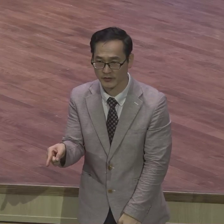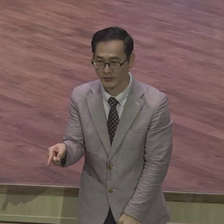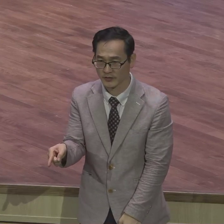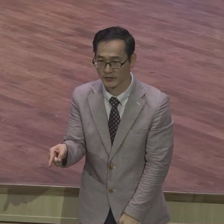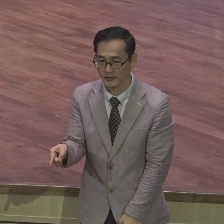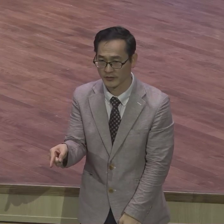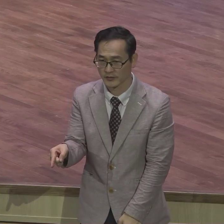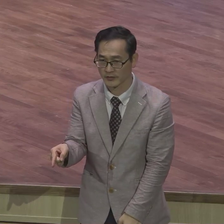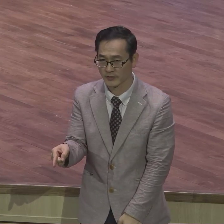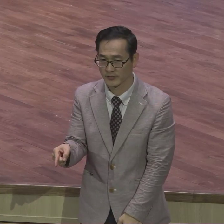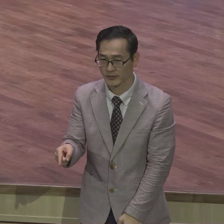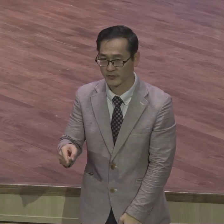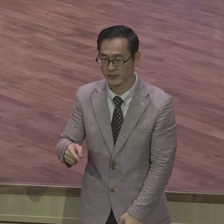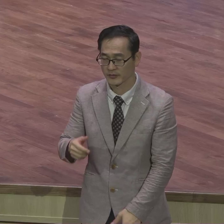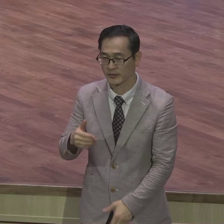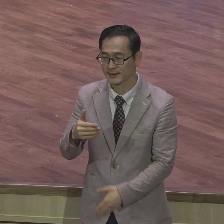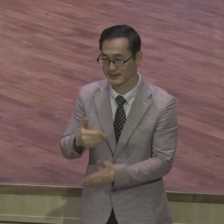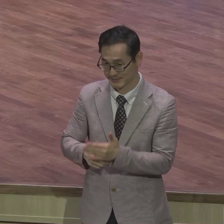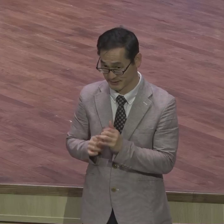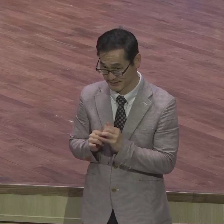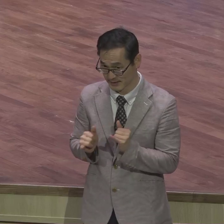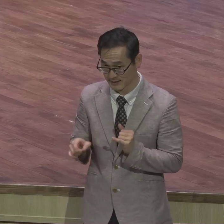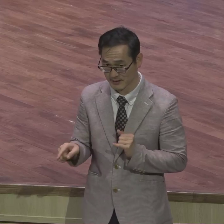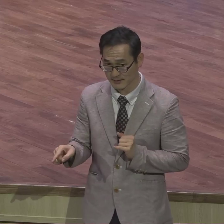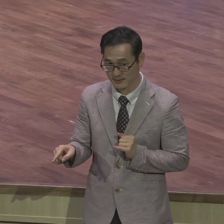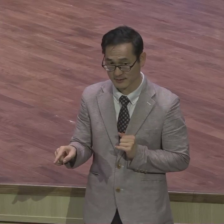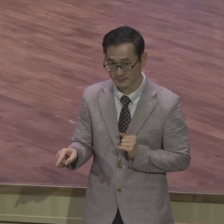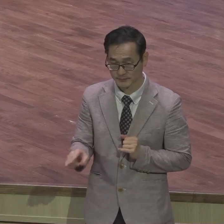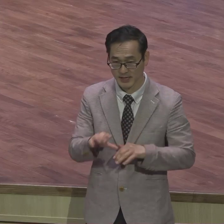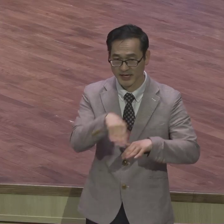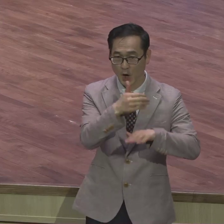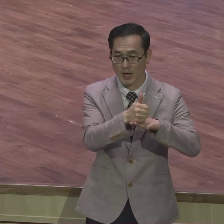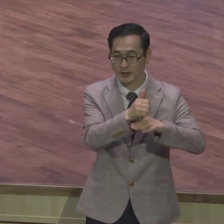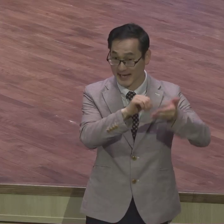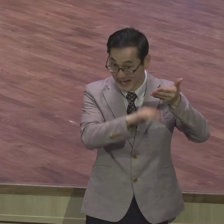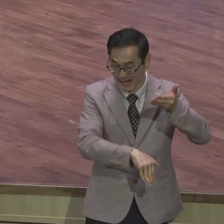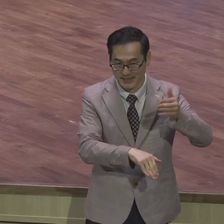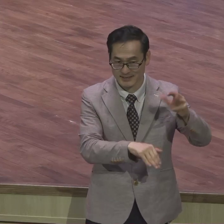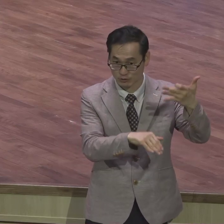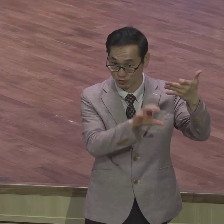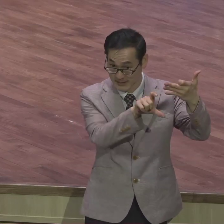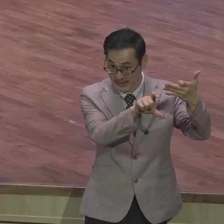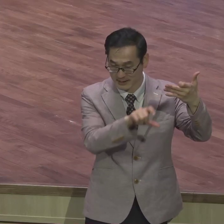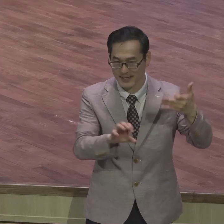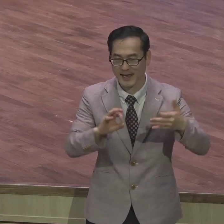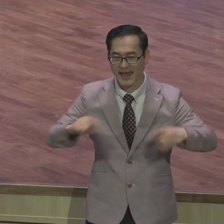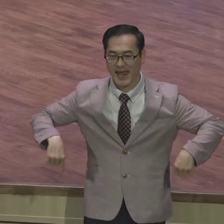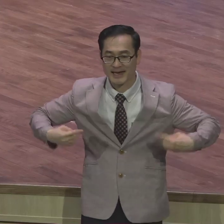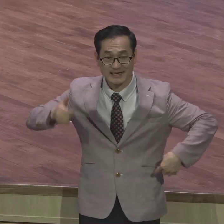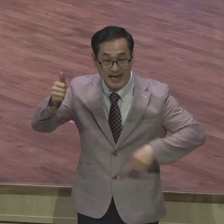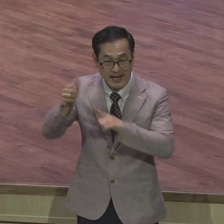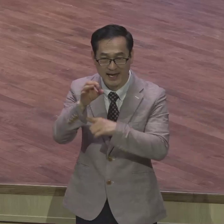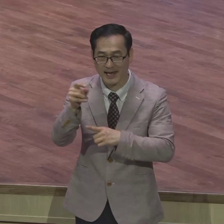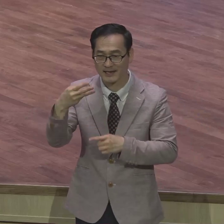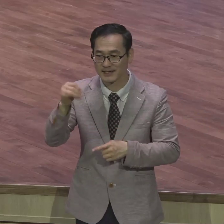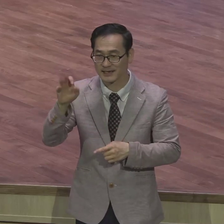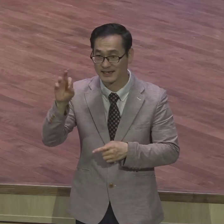요란기아 19장에 보면 엘리아가 선지자로 활동했을 당시 이스라엘 백성들이 모여